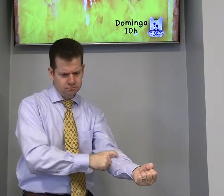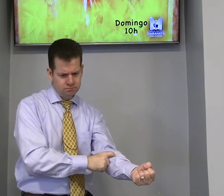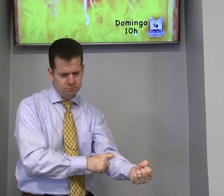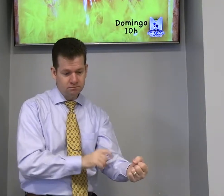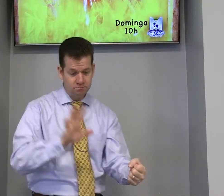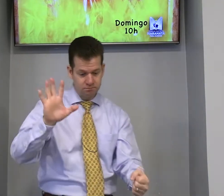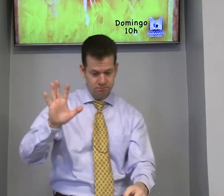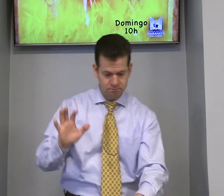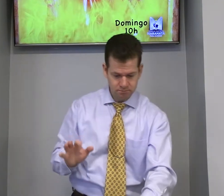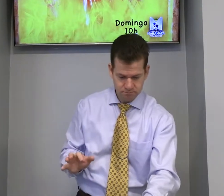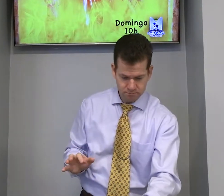irado.